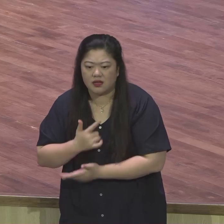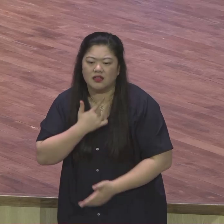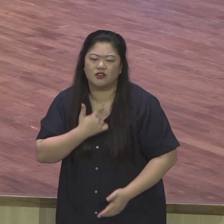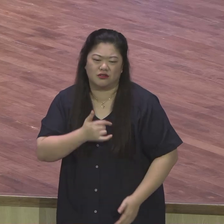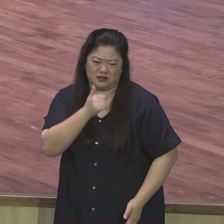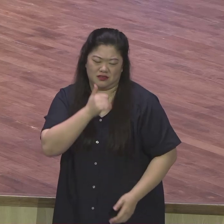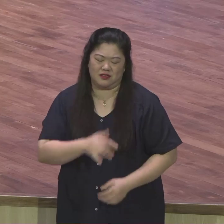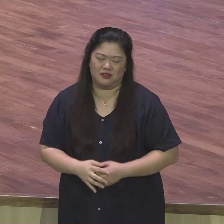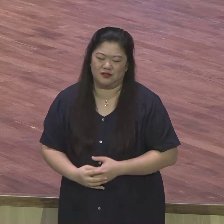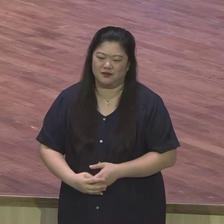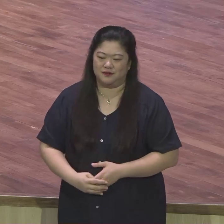여러분이